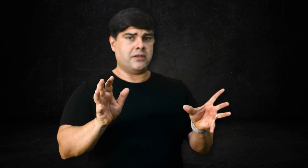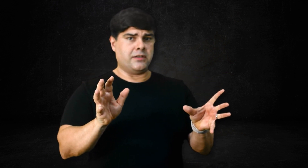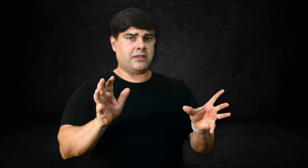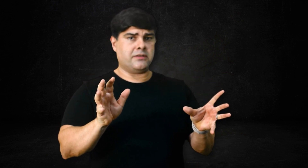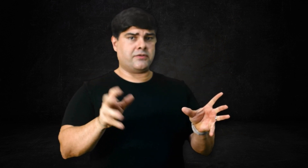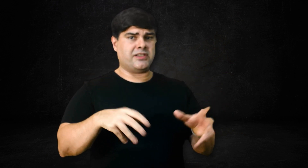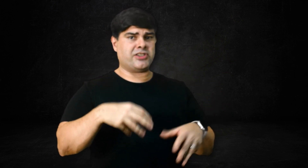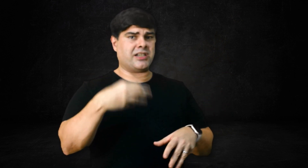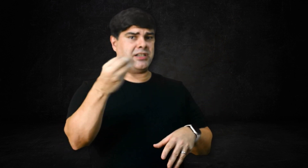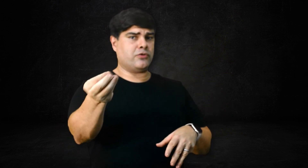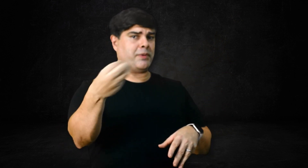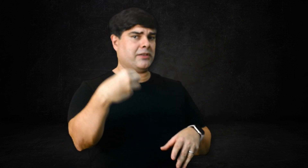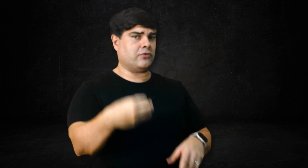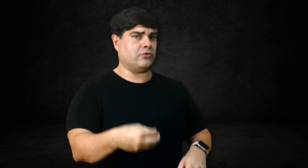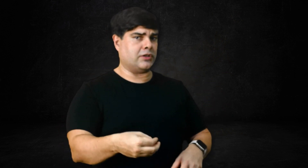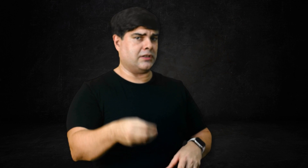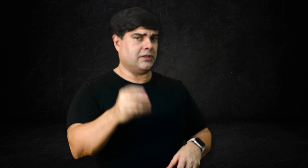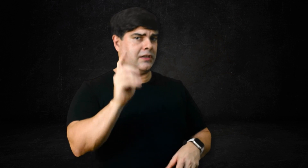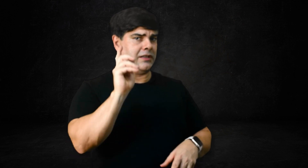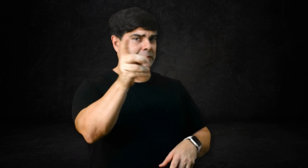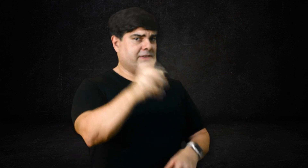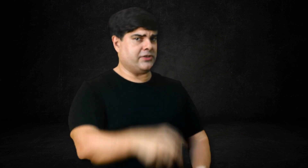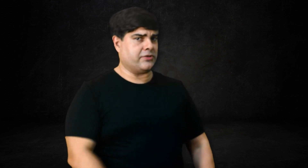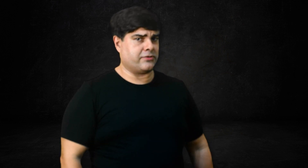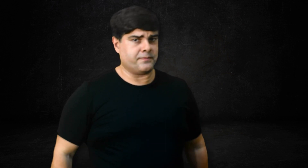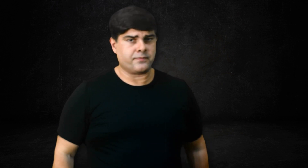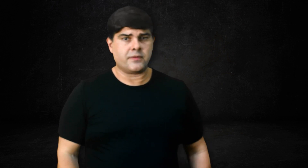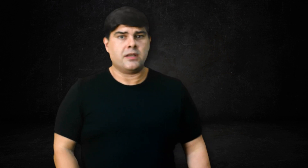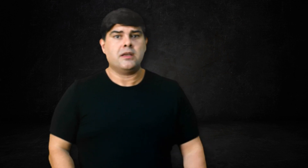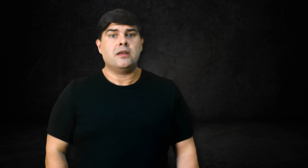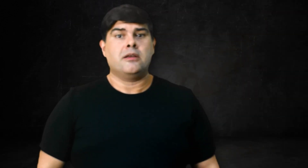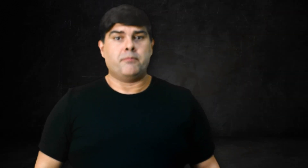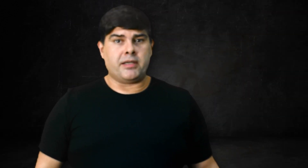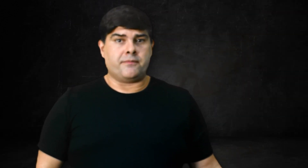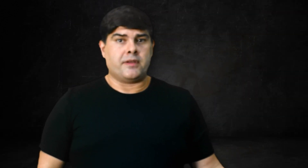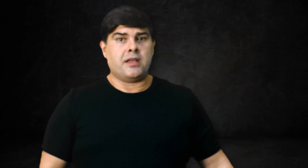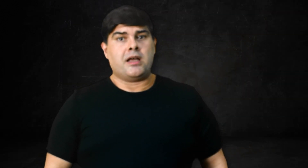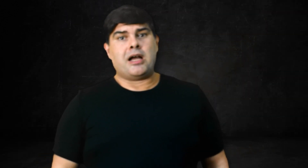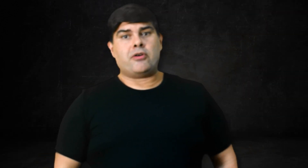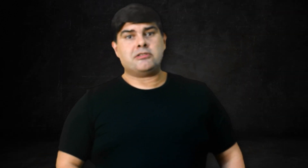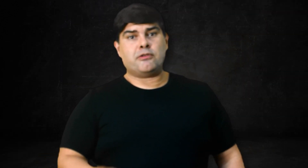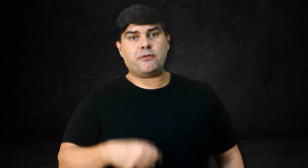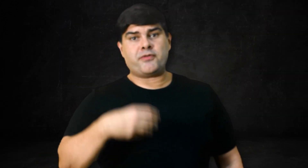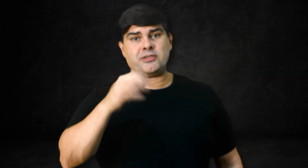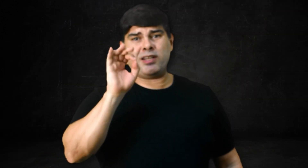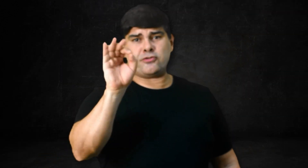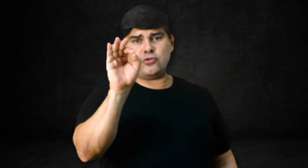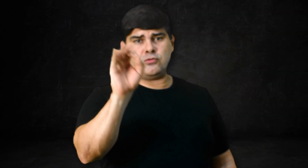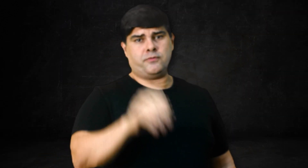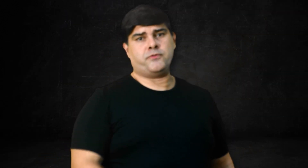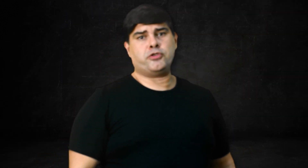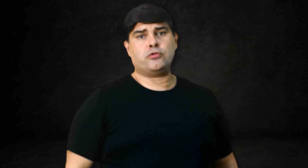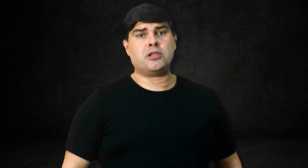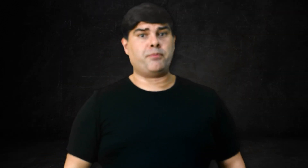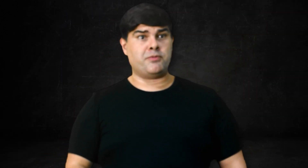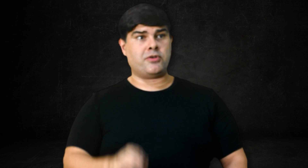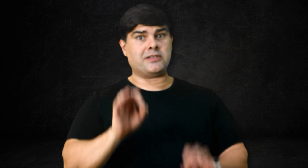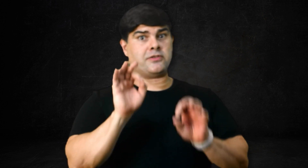Se você está ganhando ou perdendo gordura. Lembre-se disso. Bem, agora então vamos fazer um resumo de tudo que pode melhorar a sua